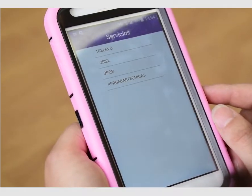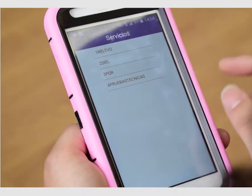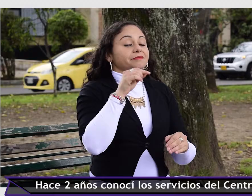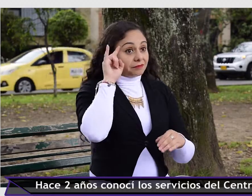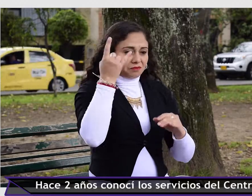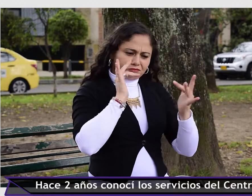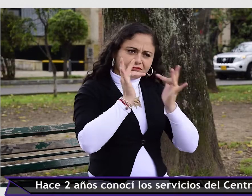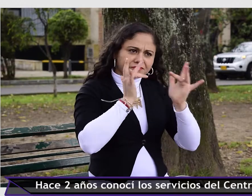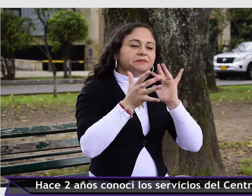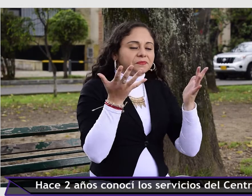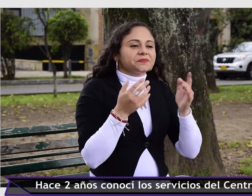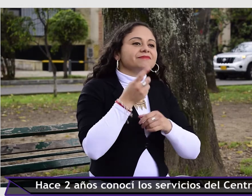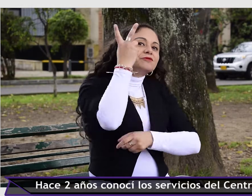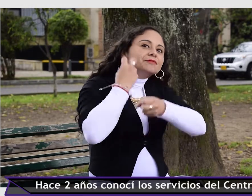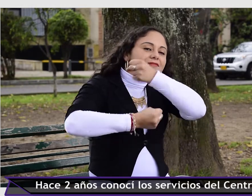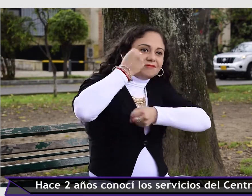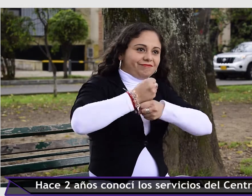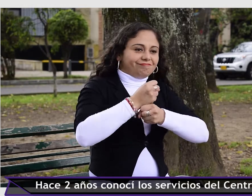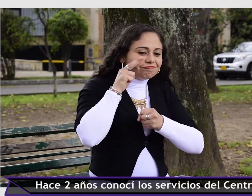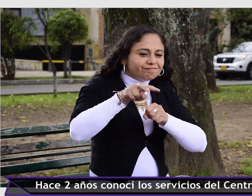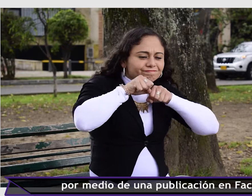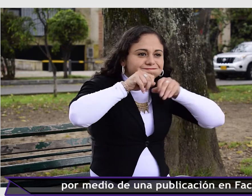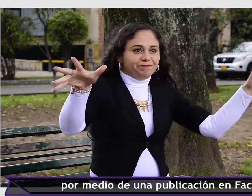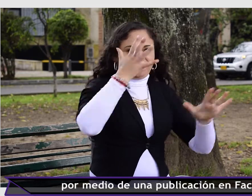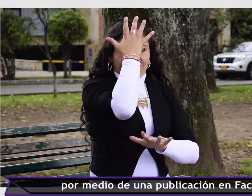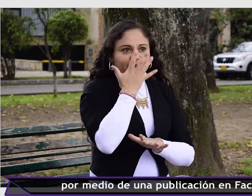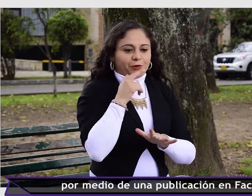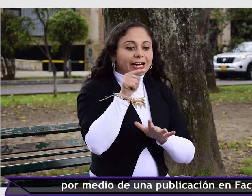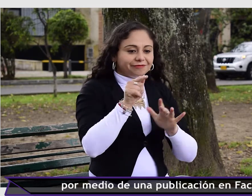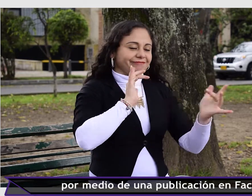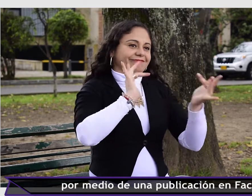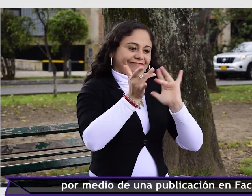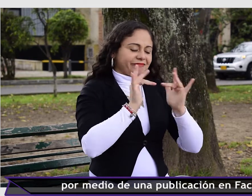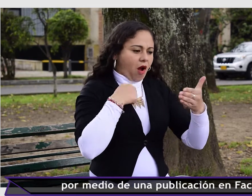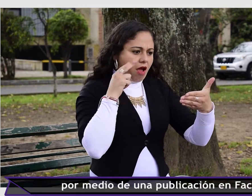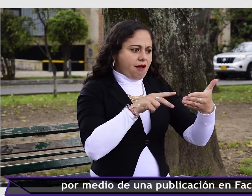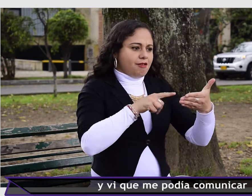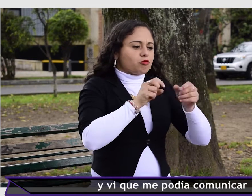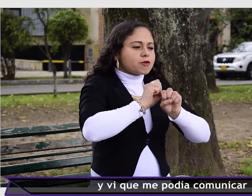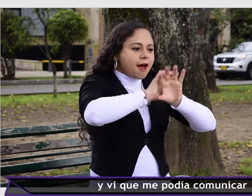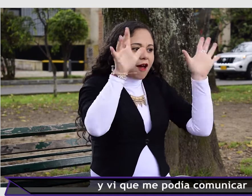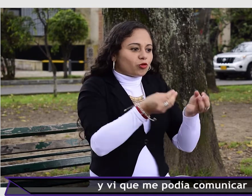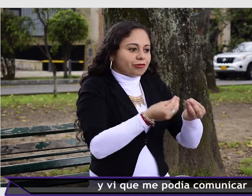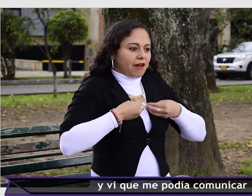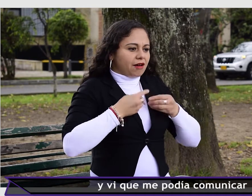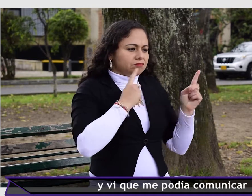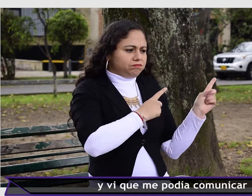Hace dos años conocí los servicios del Centro de Relevo por medio de una publicación en Facebook y vi que me podía comunicar de